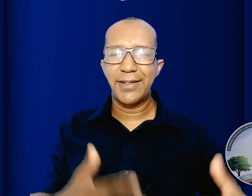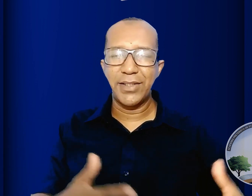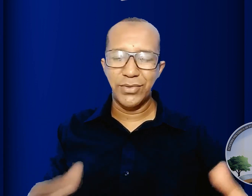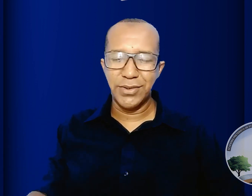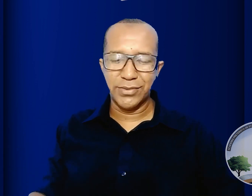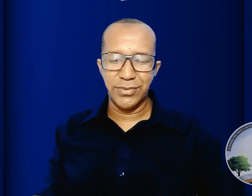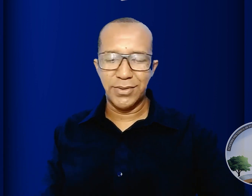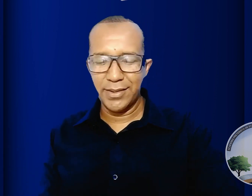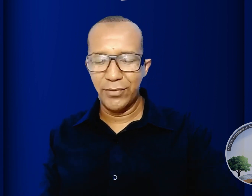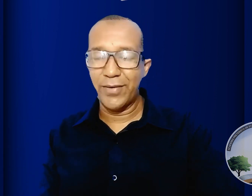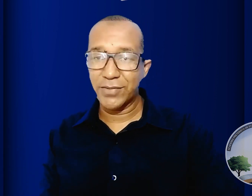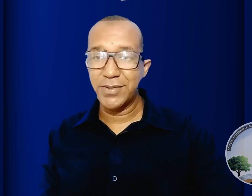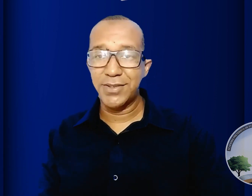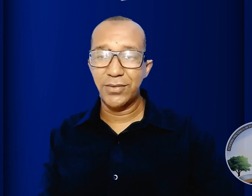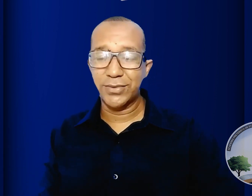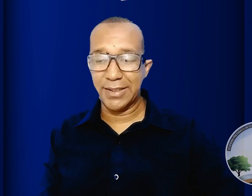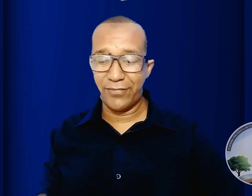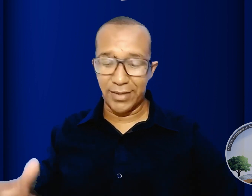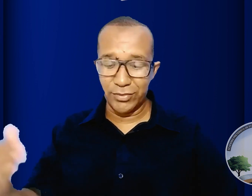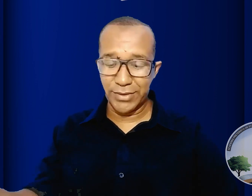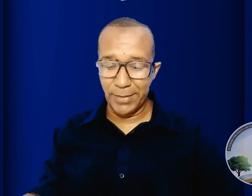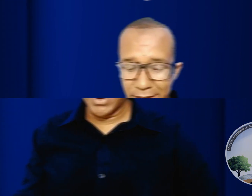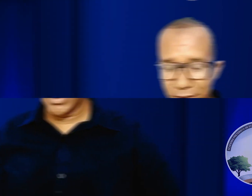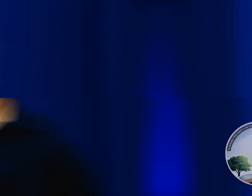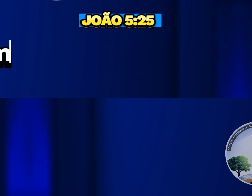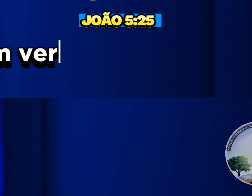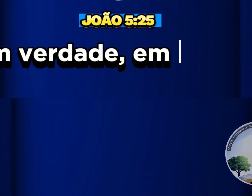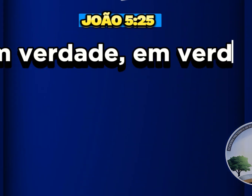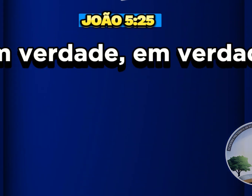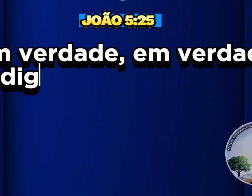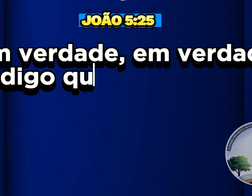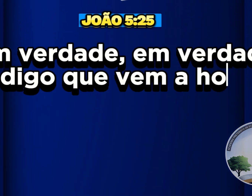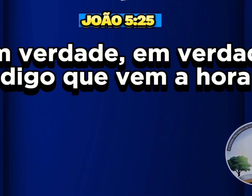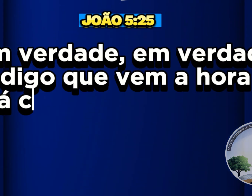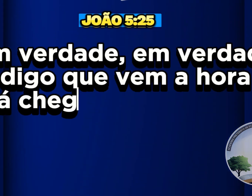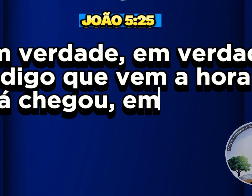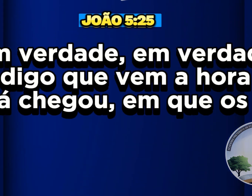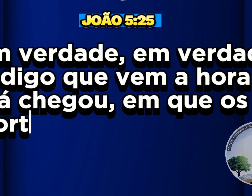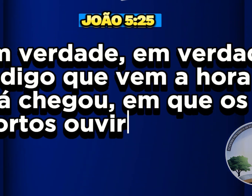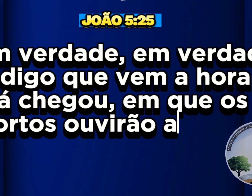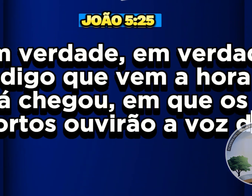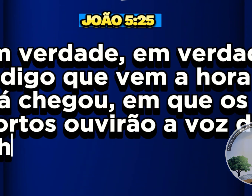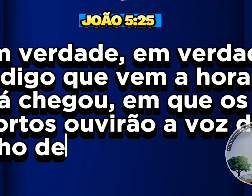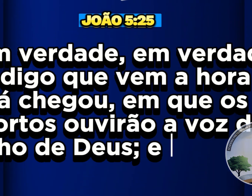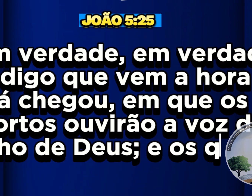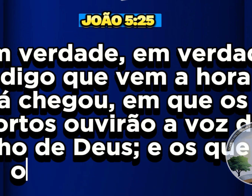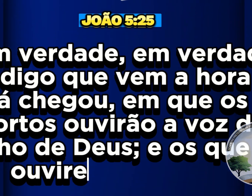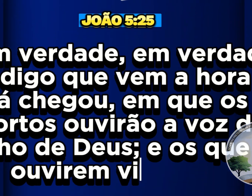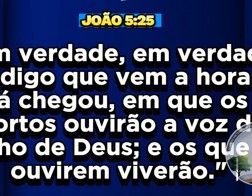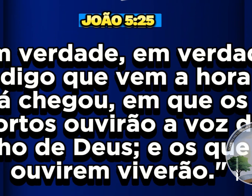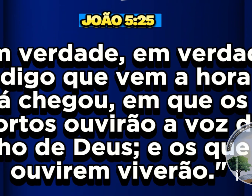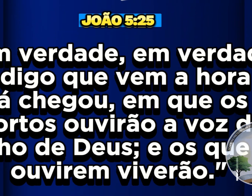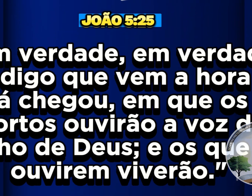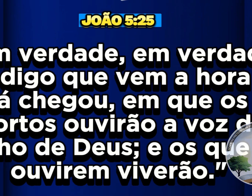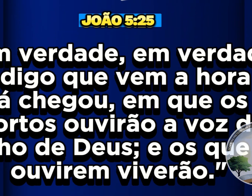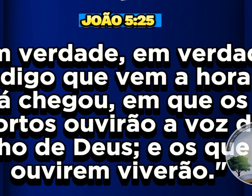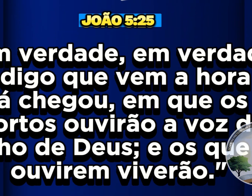Cristo Jesus o verso 25 está falando justamente disso em verdade, em verdade eu digo que vem a hora e já chegou em que os